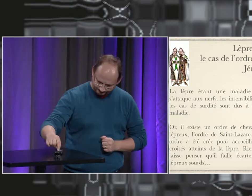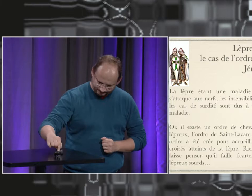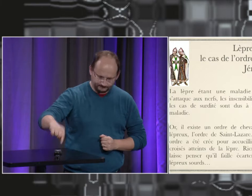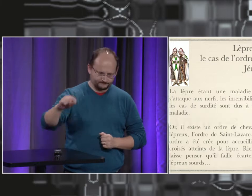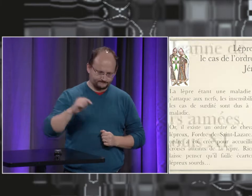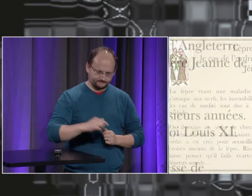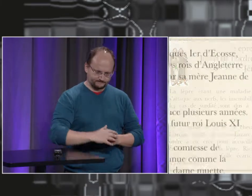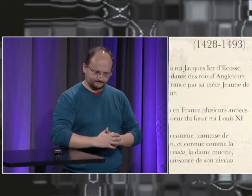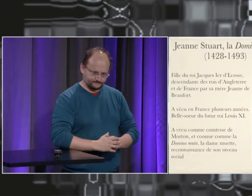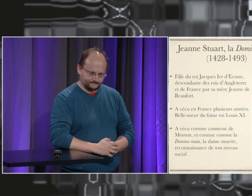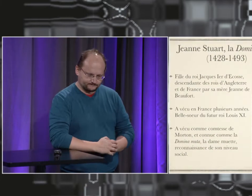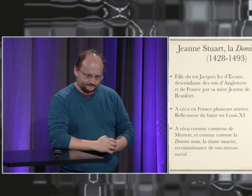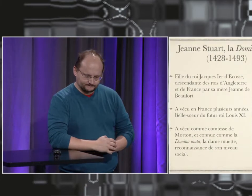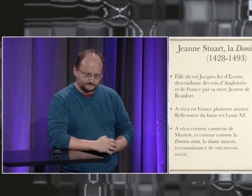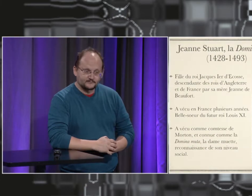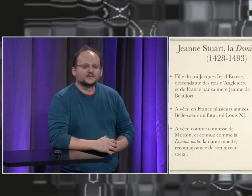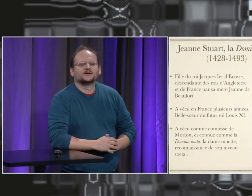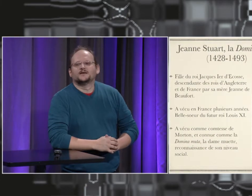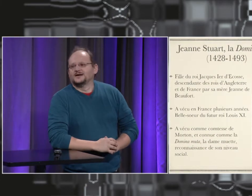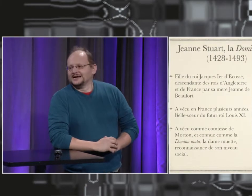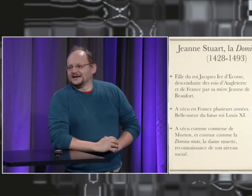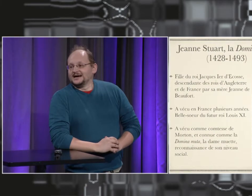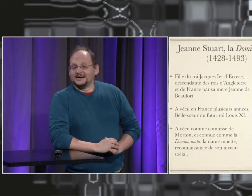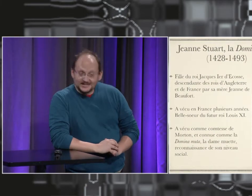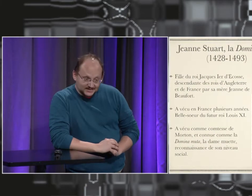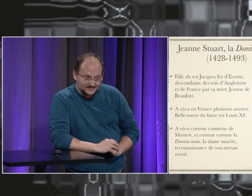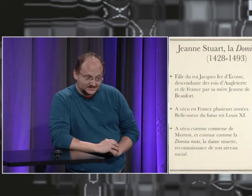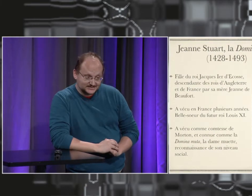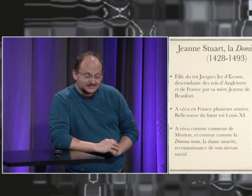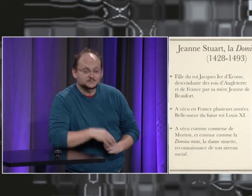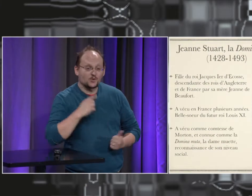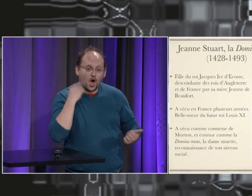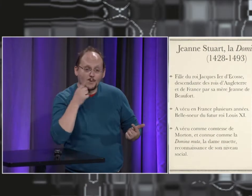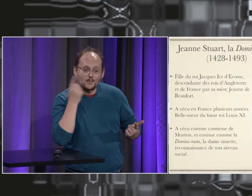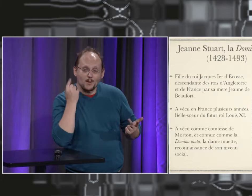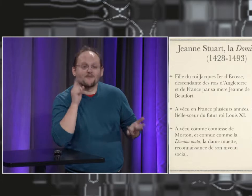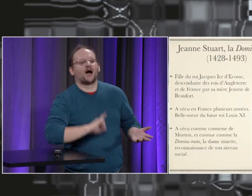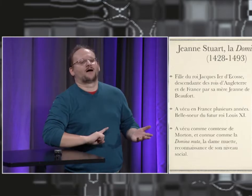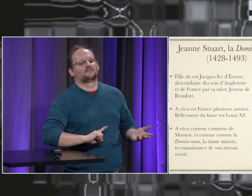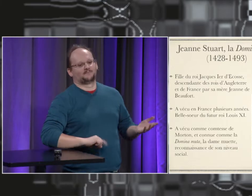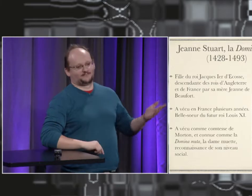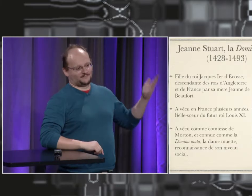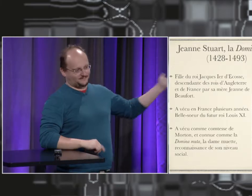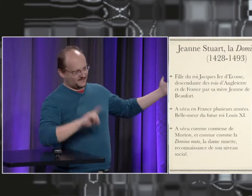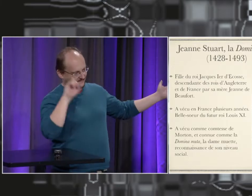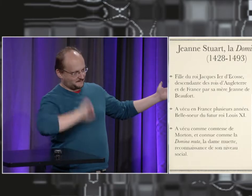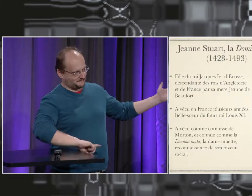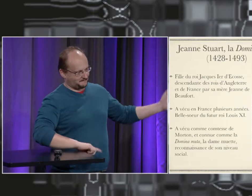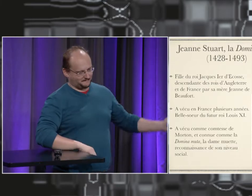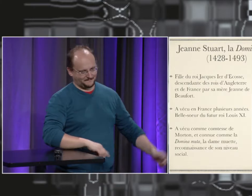donc physiquement on pouvait continuer à aller à la guerre malgré cette maladie donc sans doute de nombreux chevaliers sourds